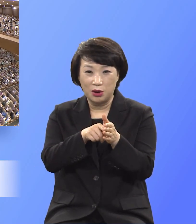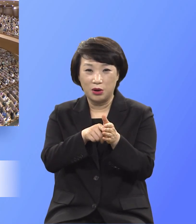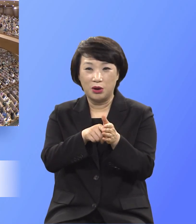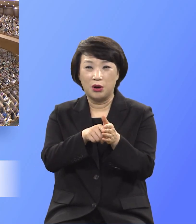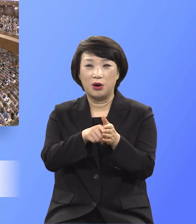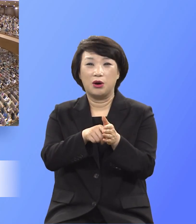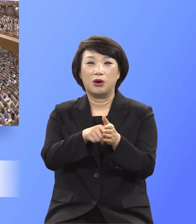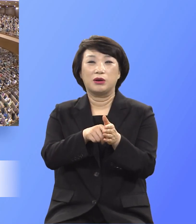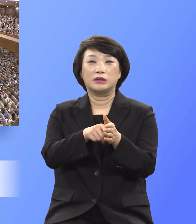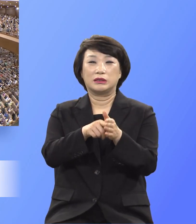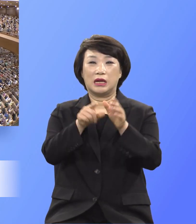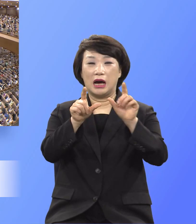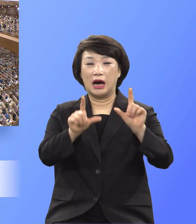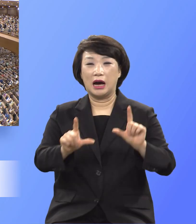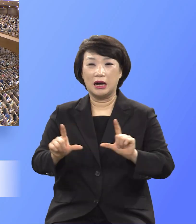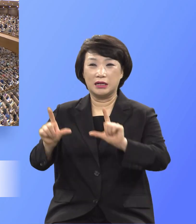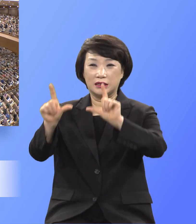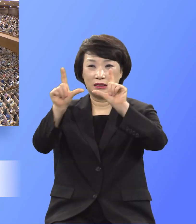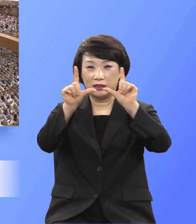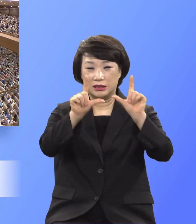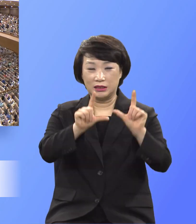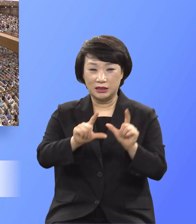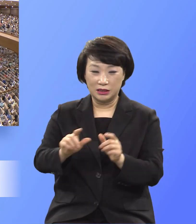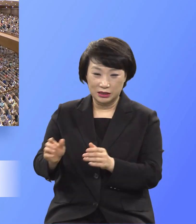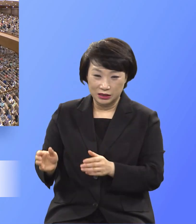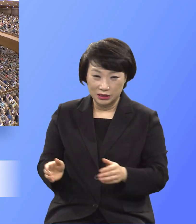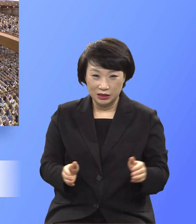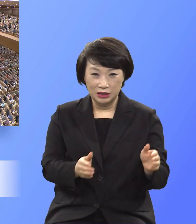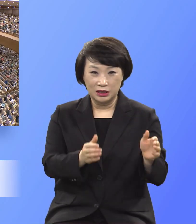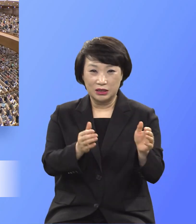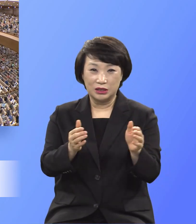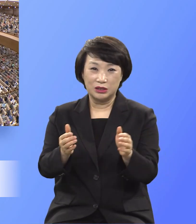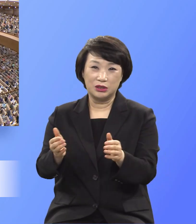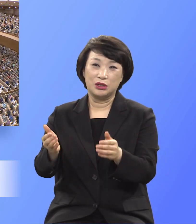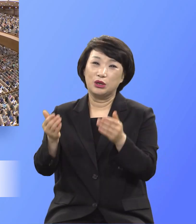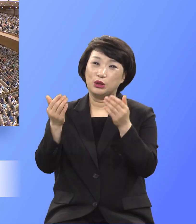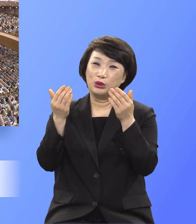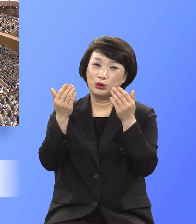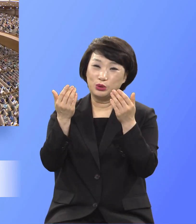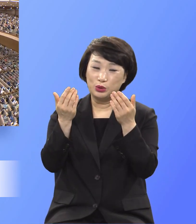내 척이 느낍 Metal